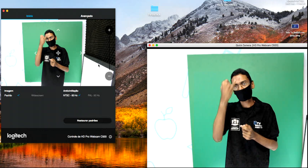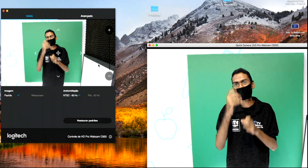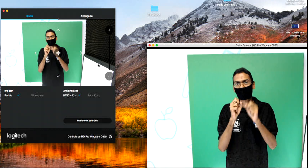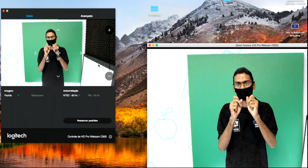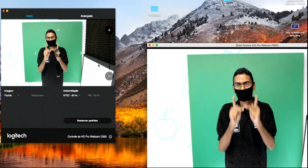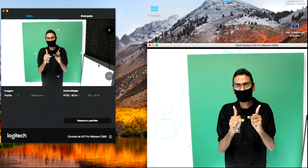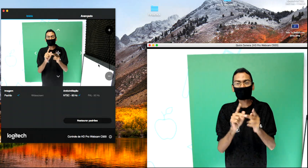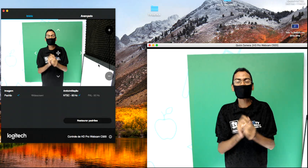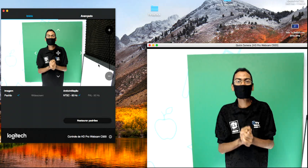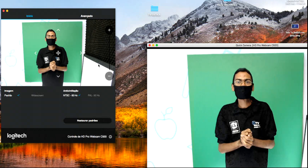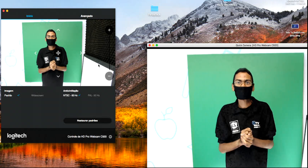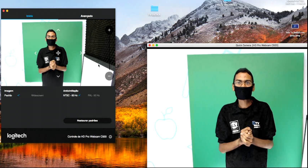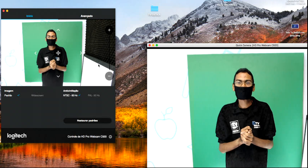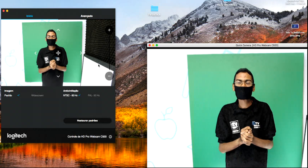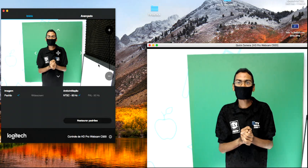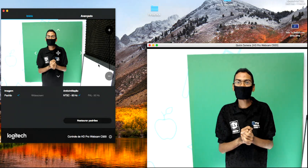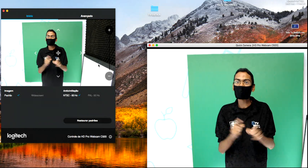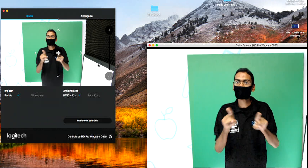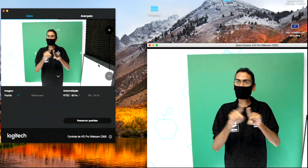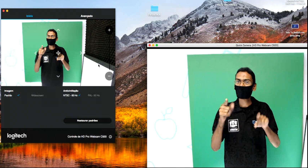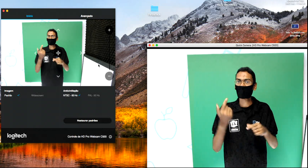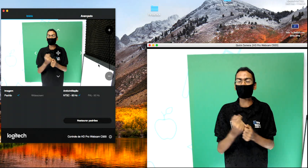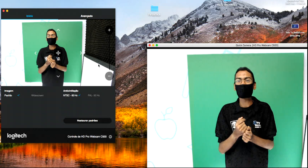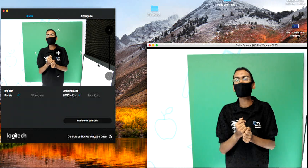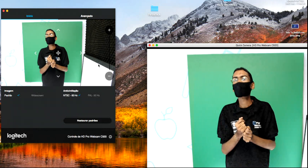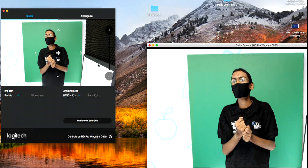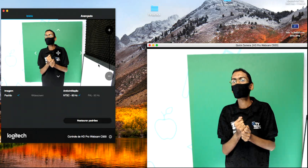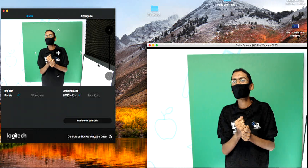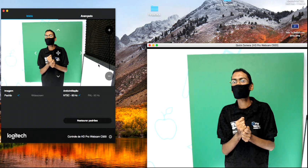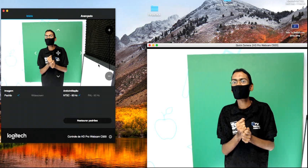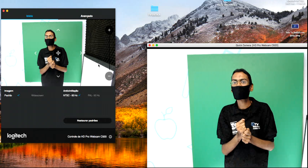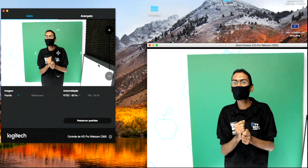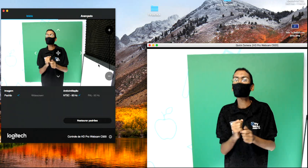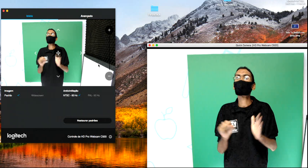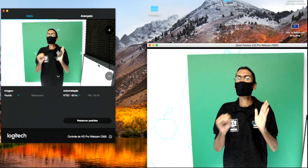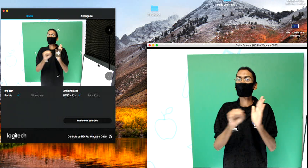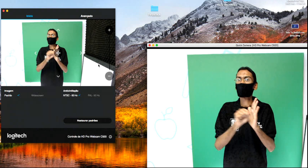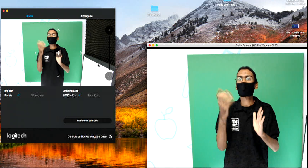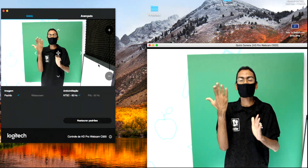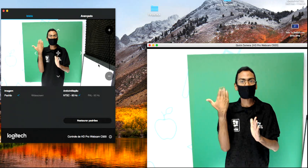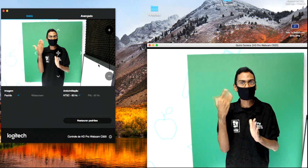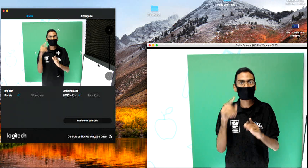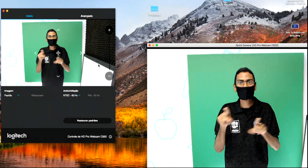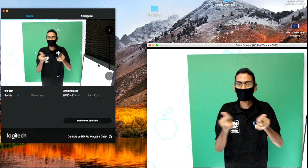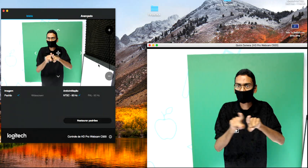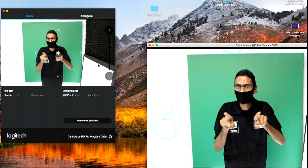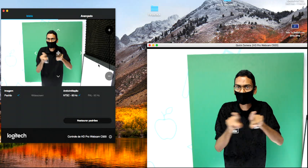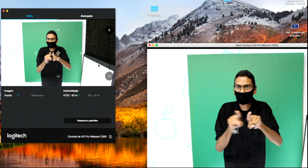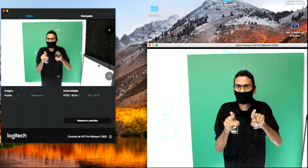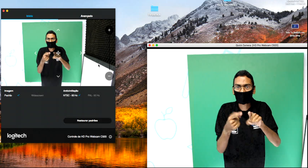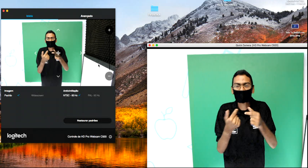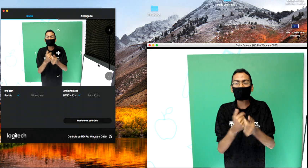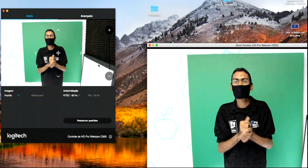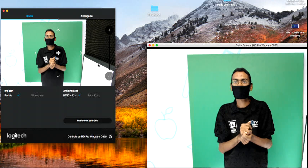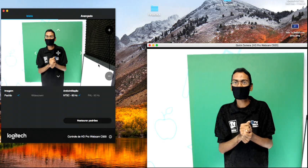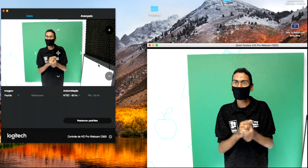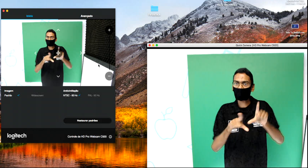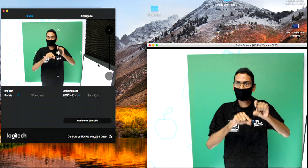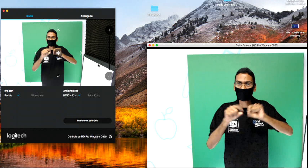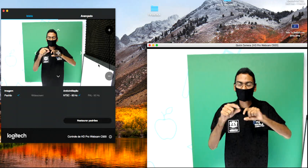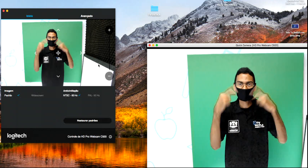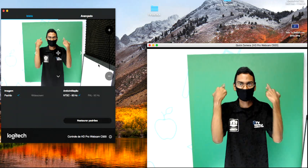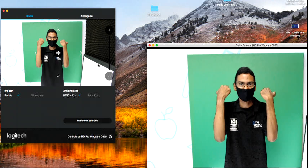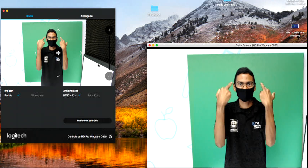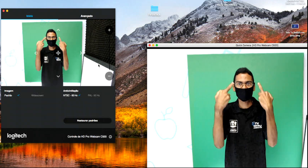Ainda sobre a idade antiga, nas civilizações ocidentais, destacam-se os gregos e os romanos, que